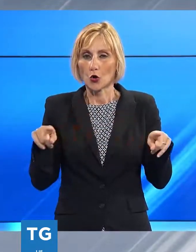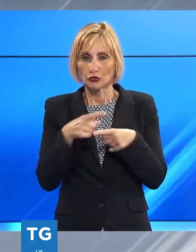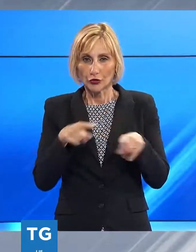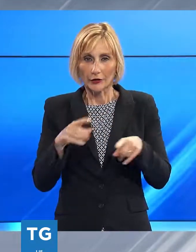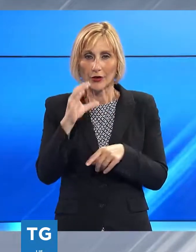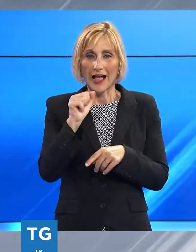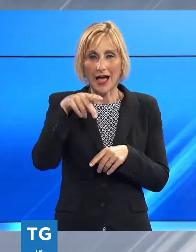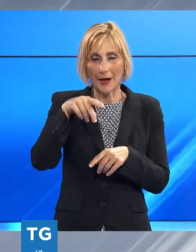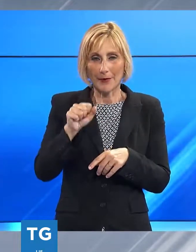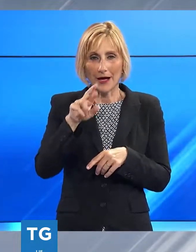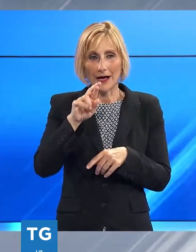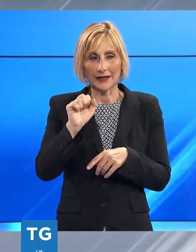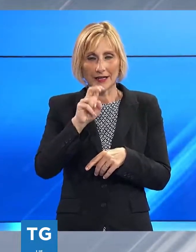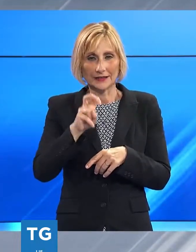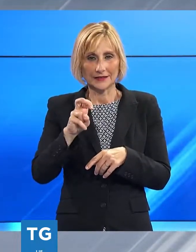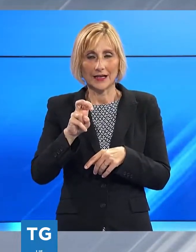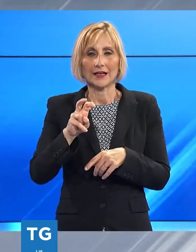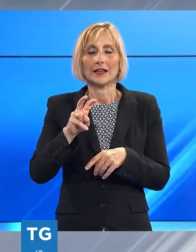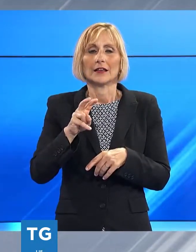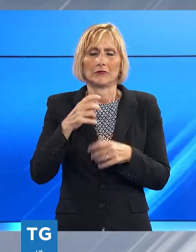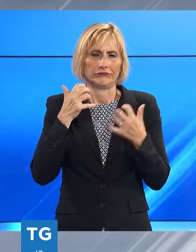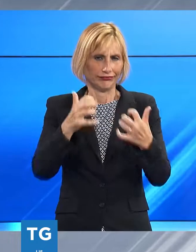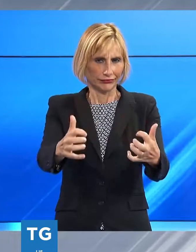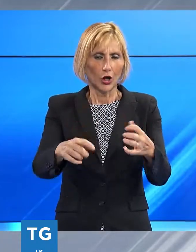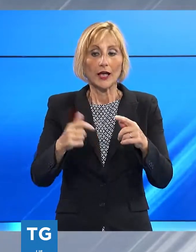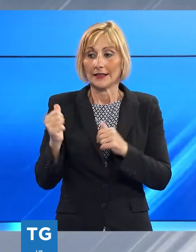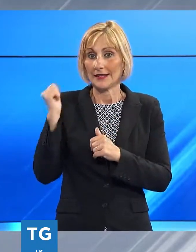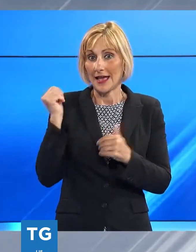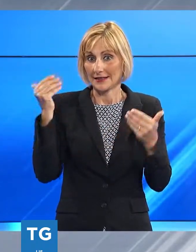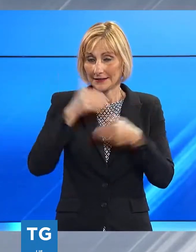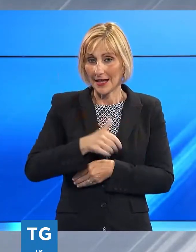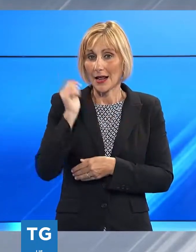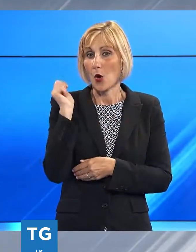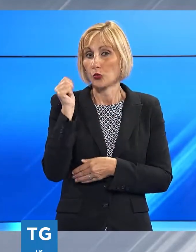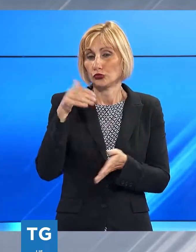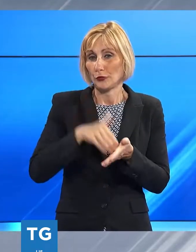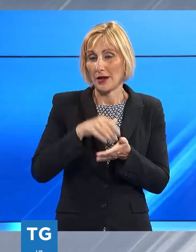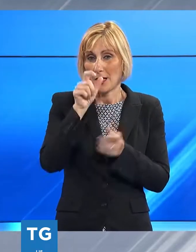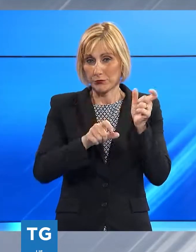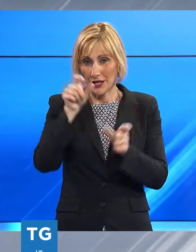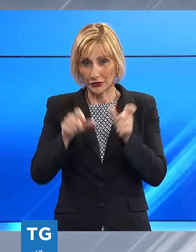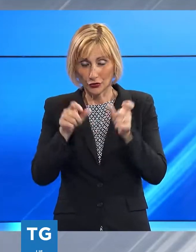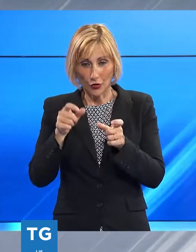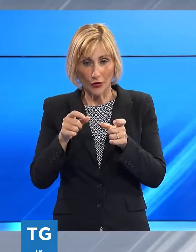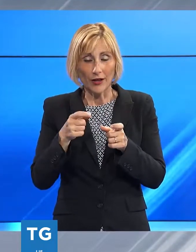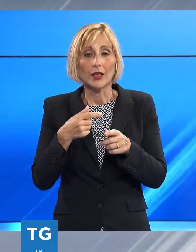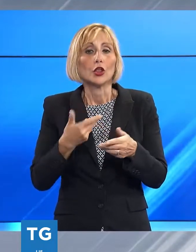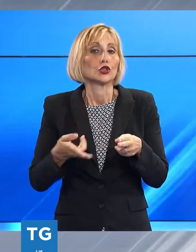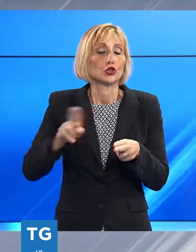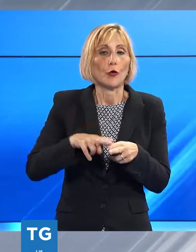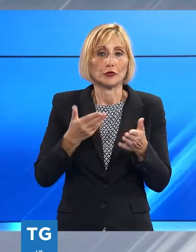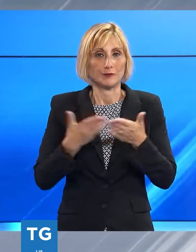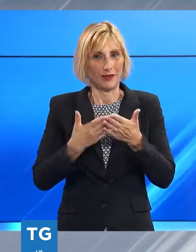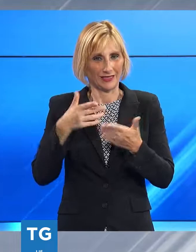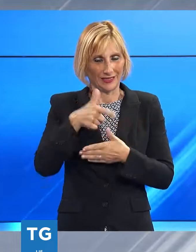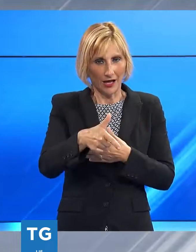di Caparezza ieri sera in piazza Napoleone c'erano 11.000 persone per il doppio show dei Casebian e di Liam